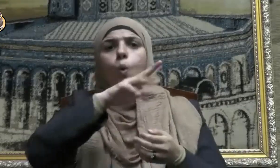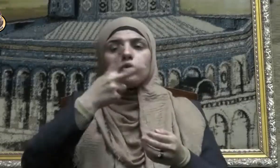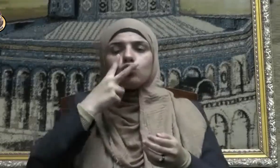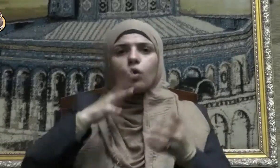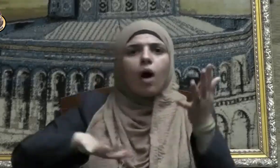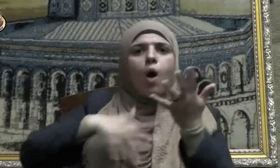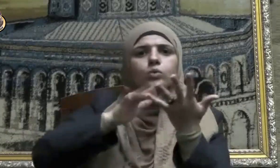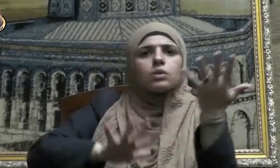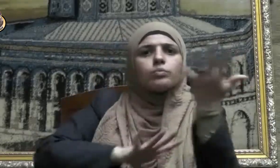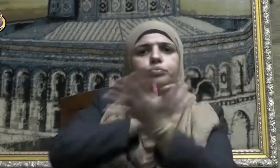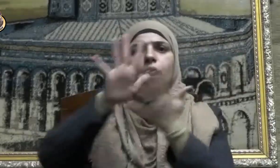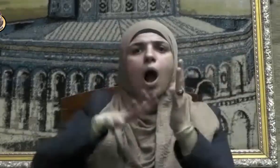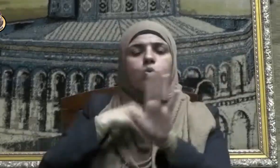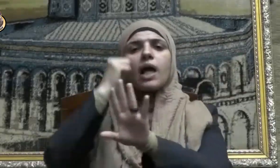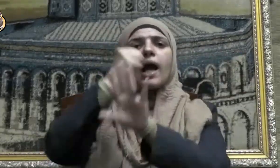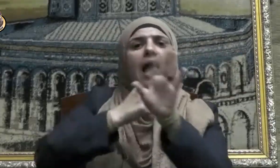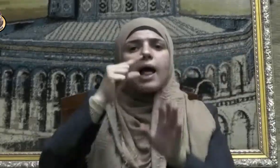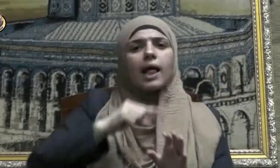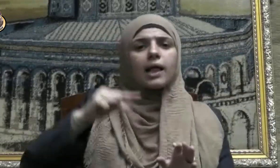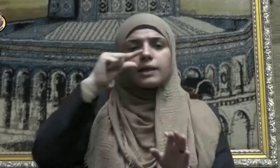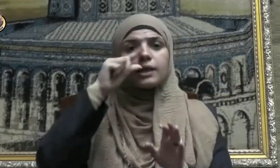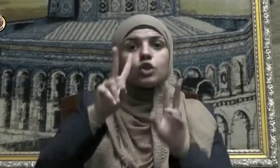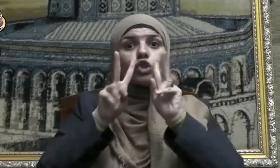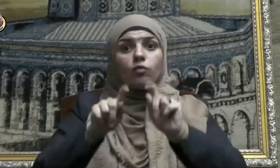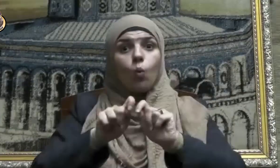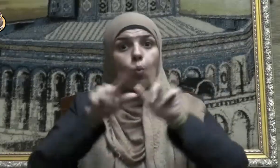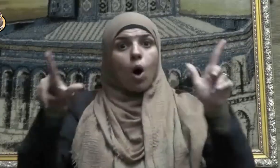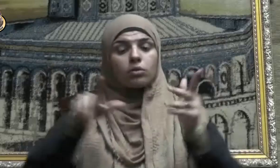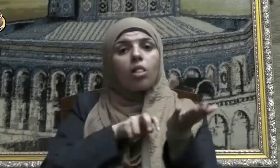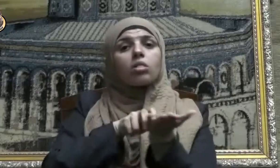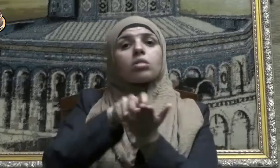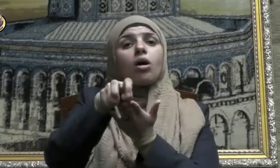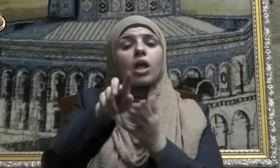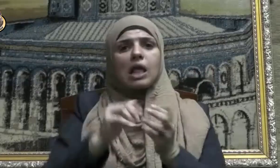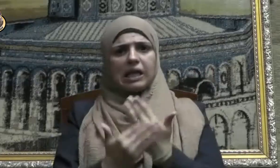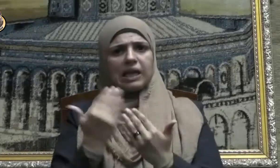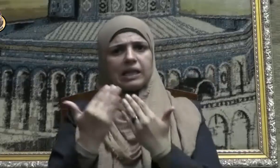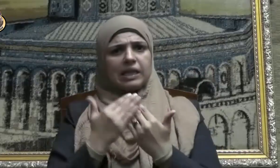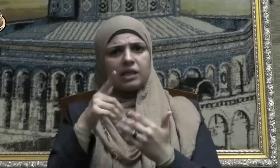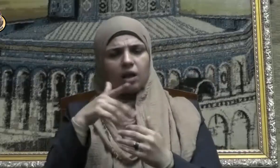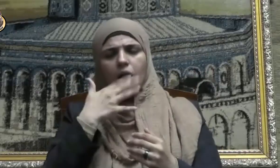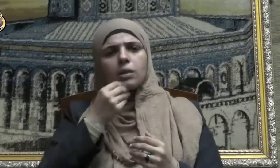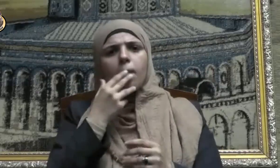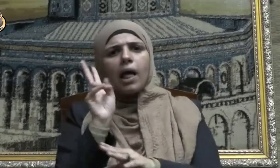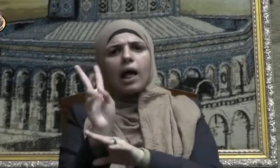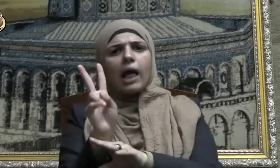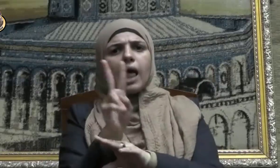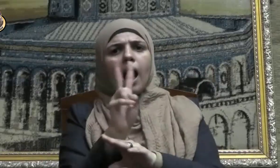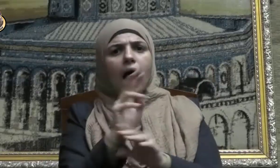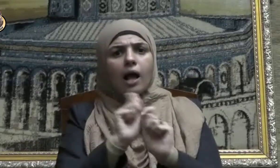وخيانة الدين ضروبا جديدة من الخداع أبرزها